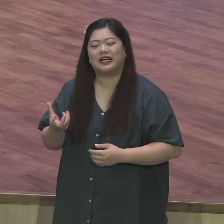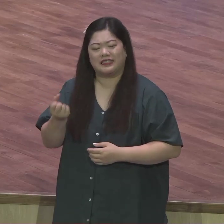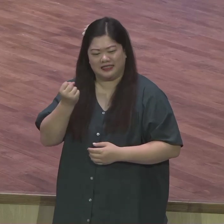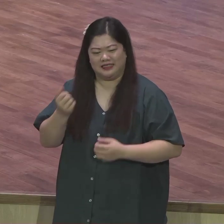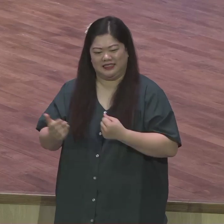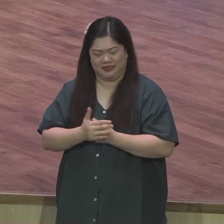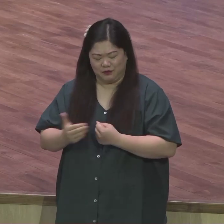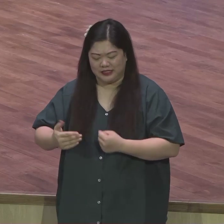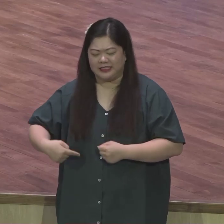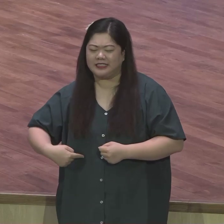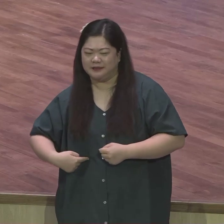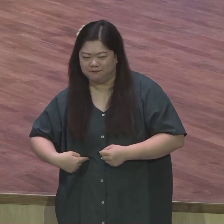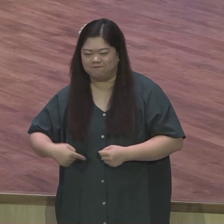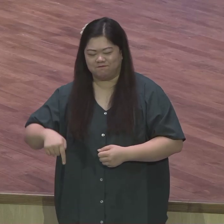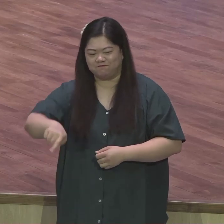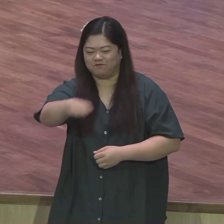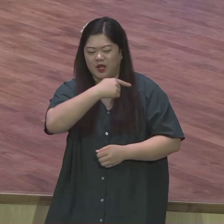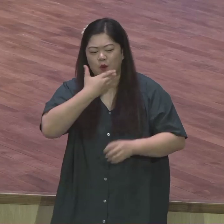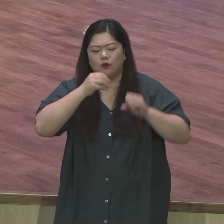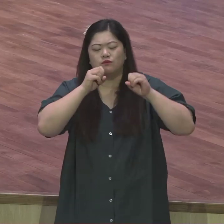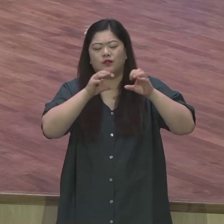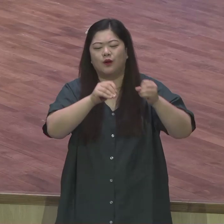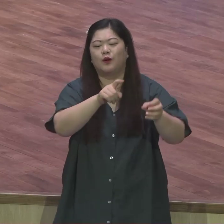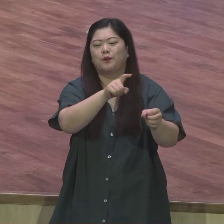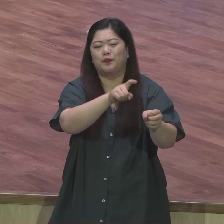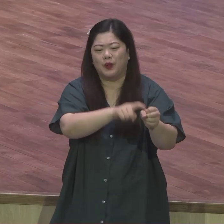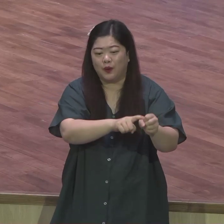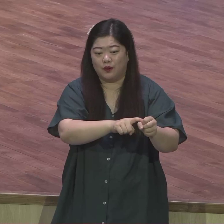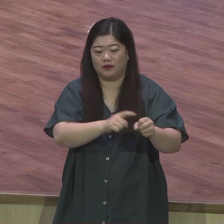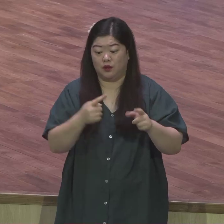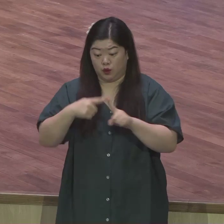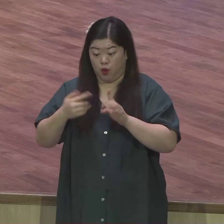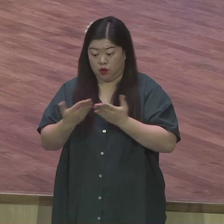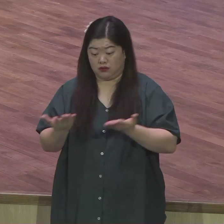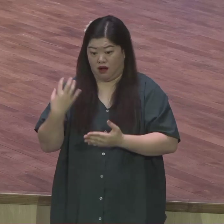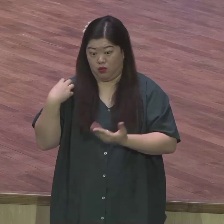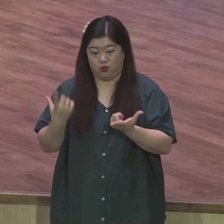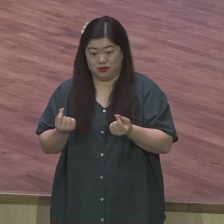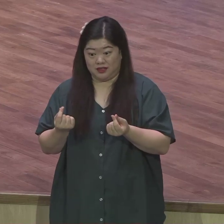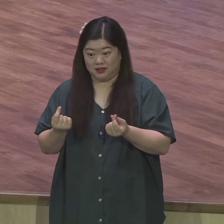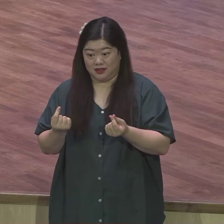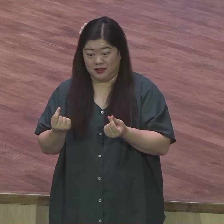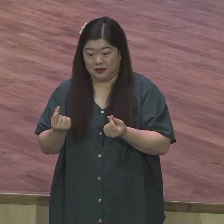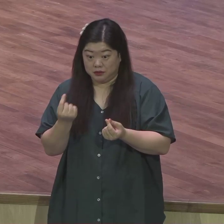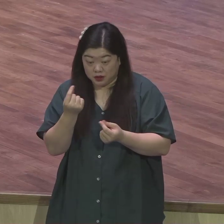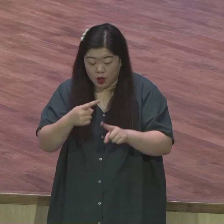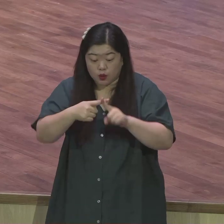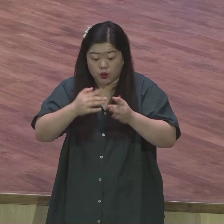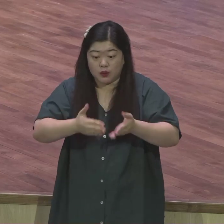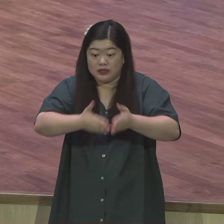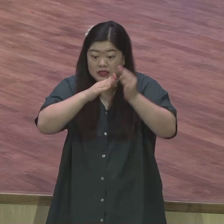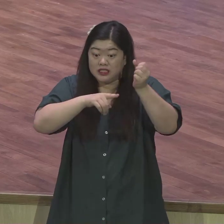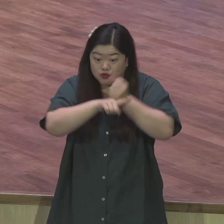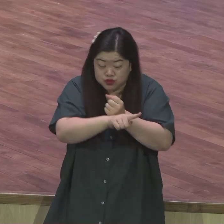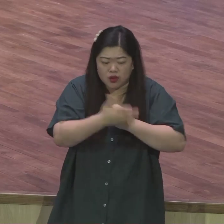구원 예수 믿게 해서 구원받게 하는 것이 교회의 사명이라고요 교회의 존재 이유라고요 그래서 교회는